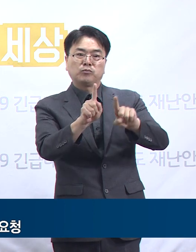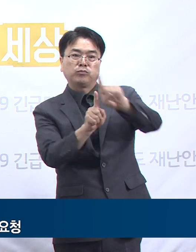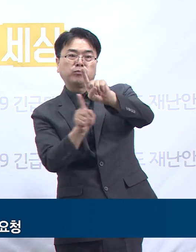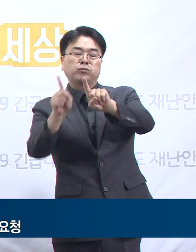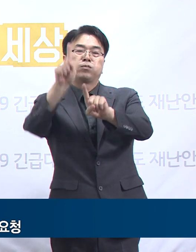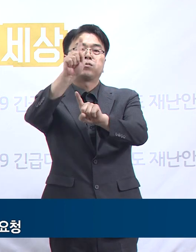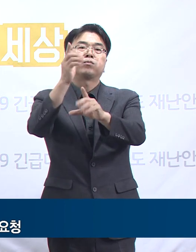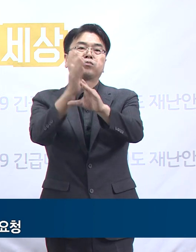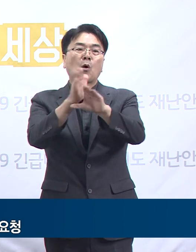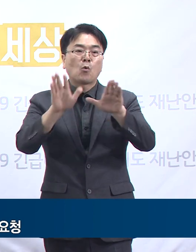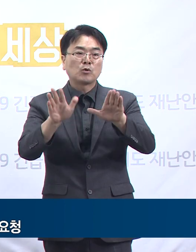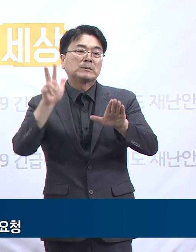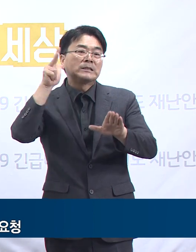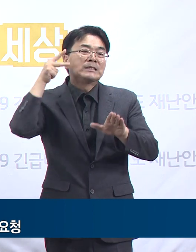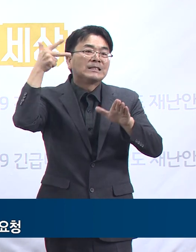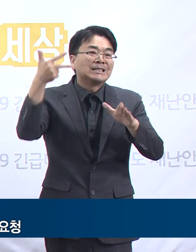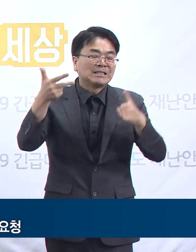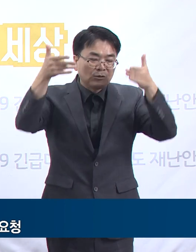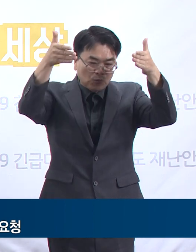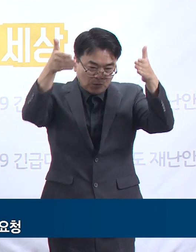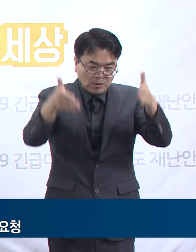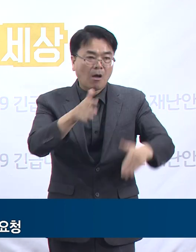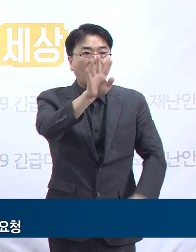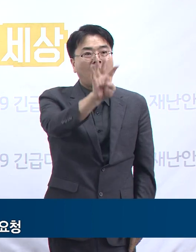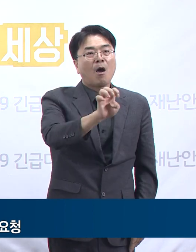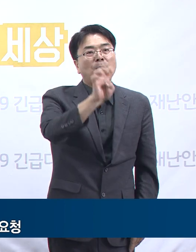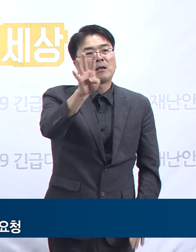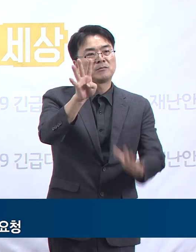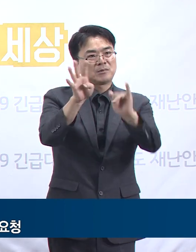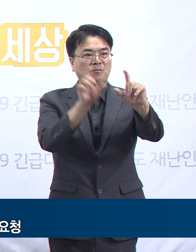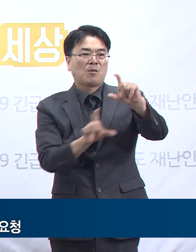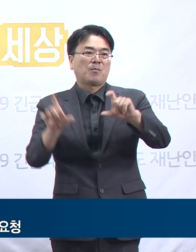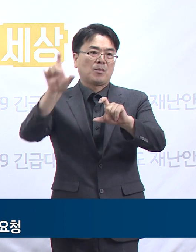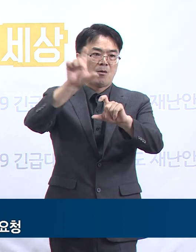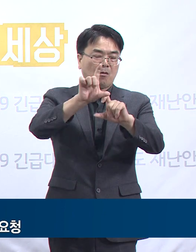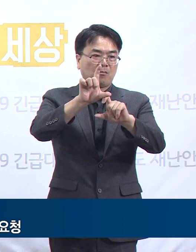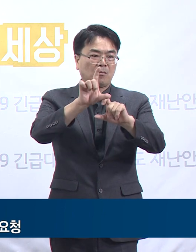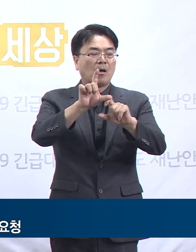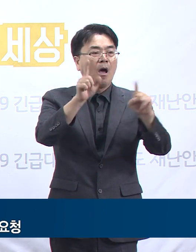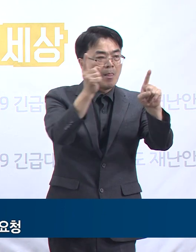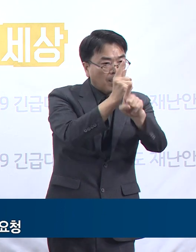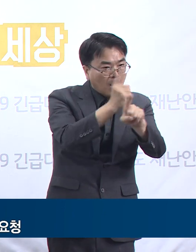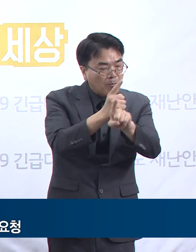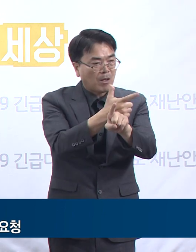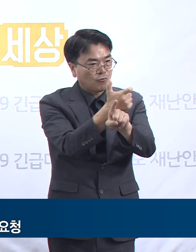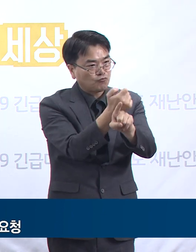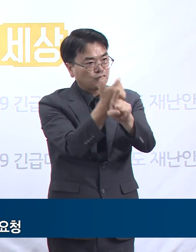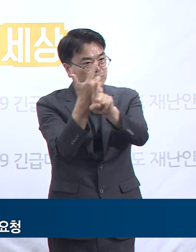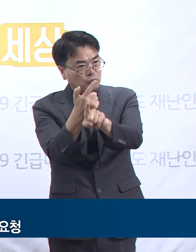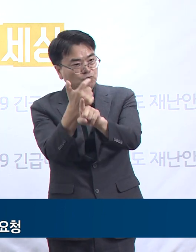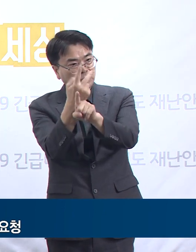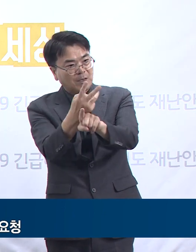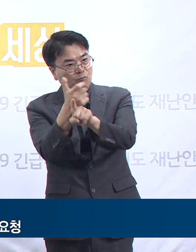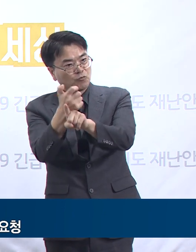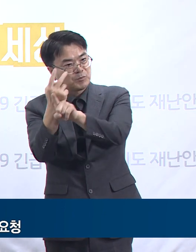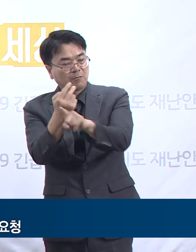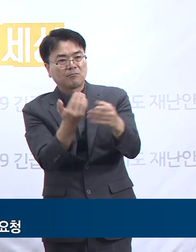최근 7일간 446명이 추가 확진되었고 일평균으로 계산하면 64명 수준입니다.